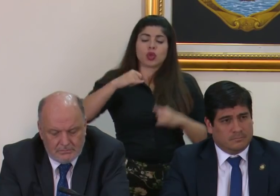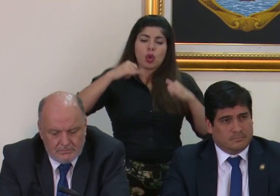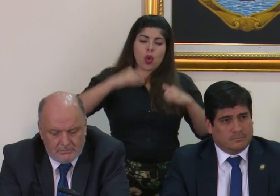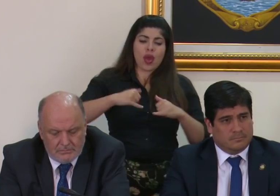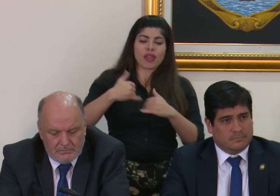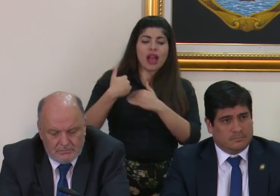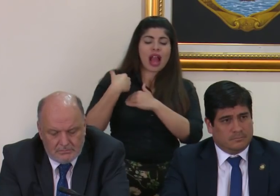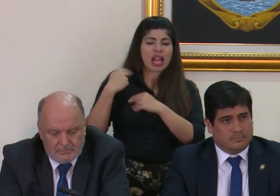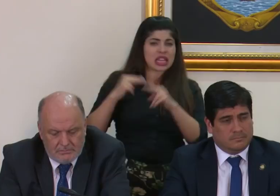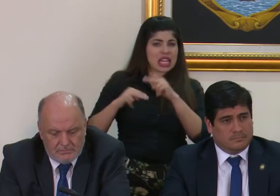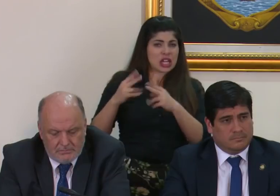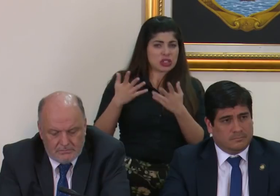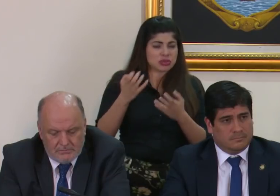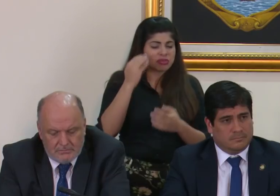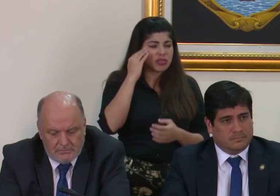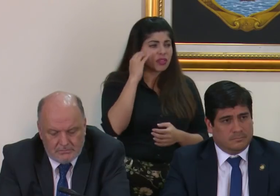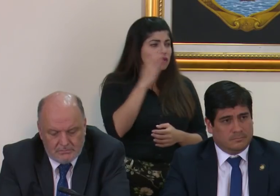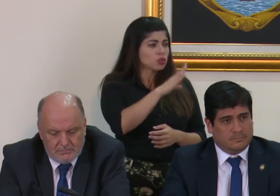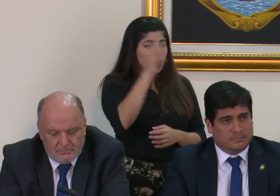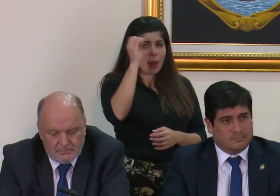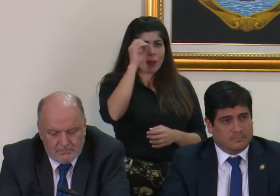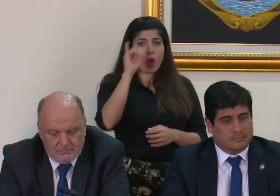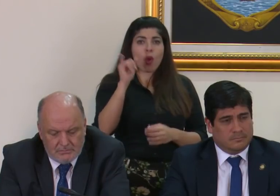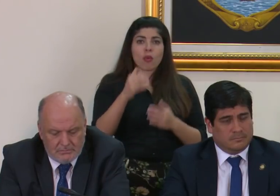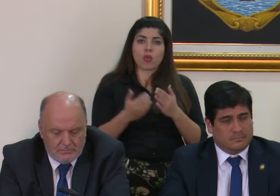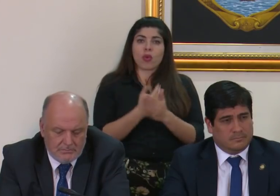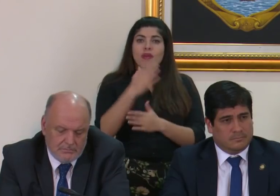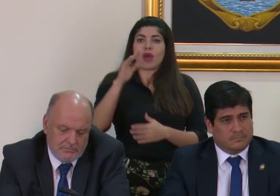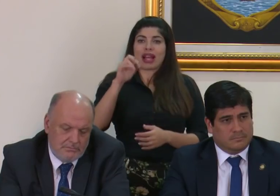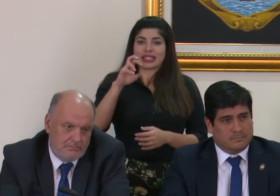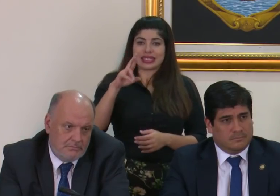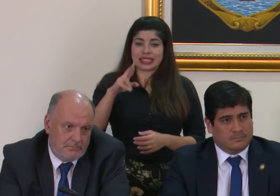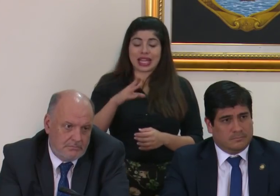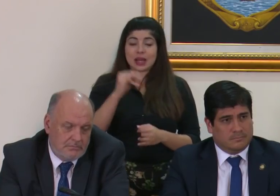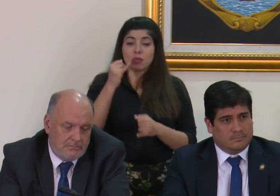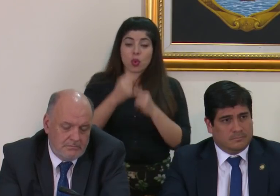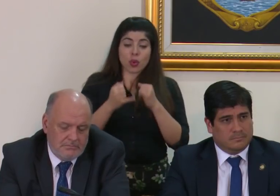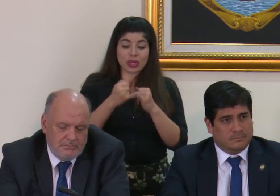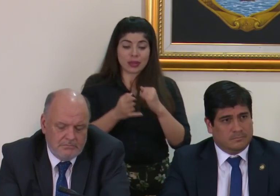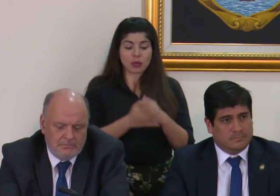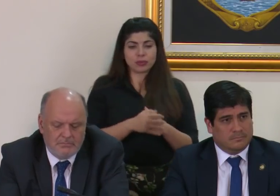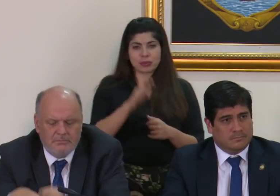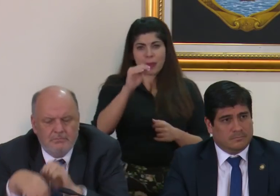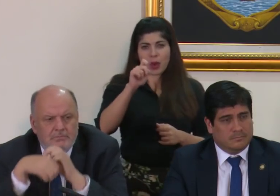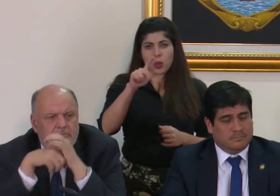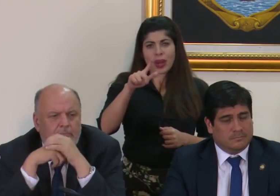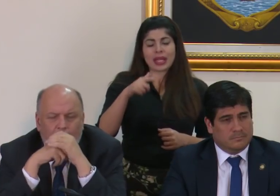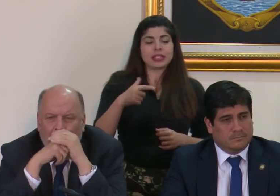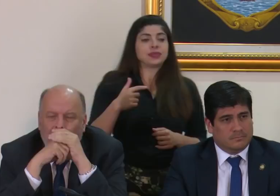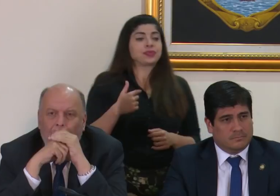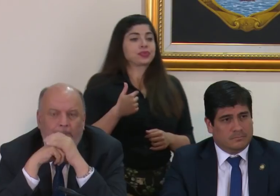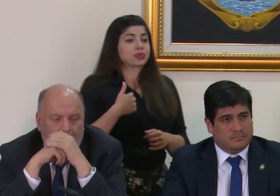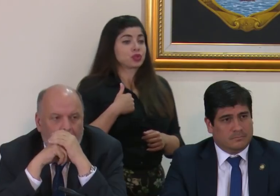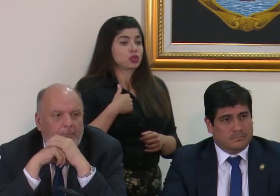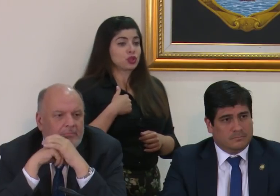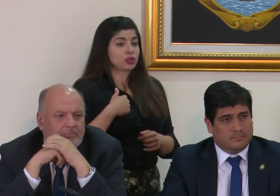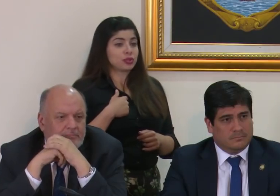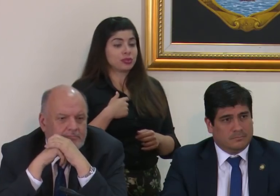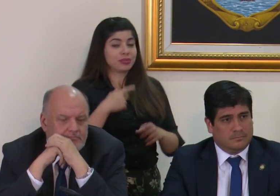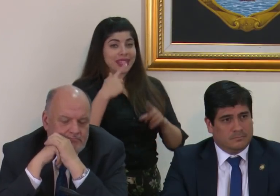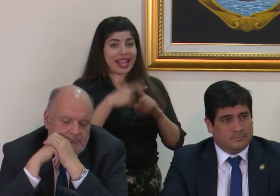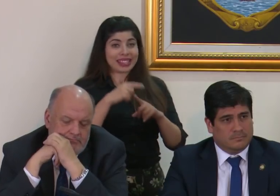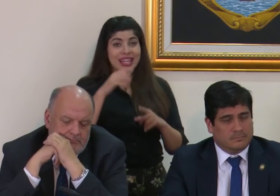encargado de negocios quisiera saber su punto de vista como canciller nuevo y por último don Manuel lo que llevó a la ex canciller